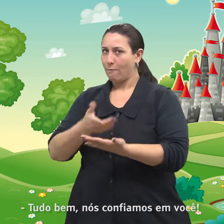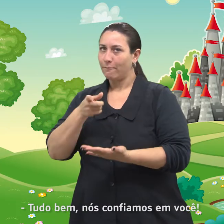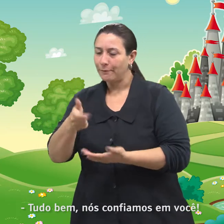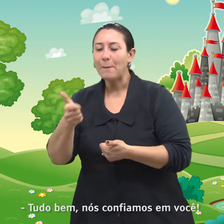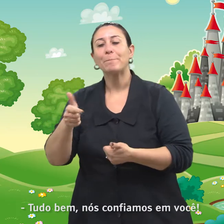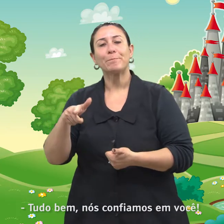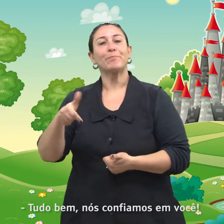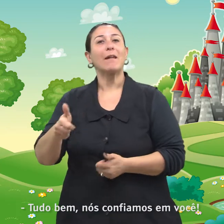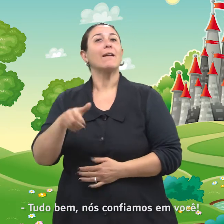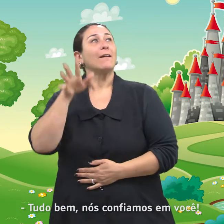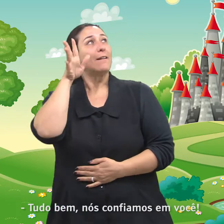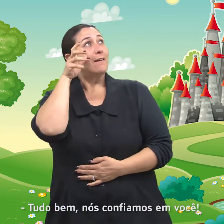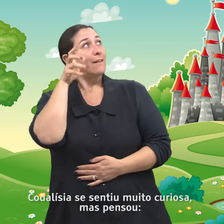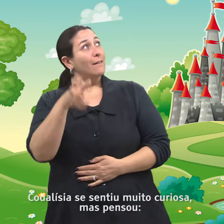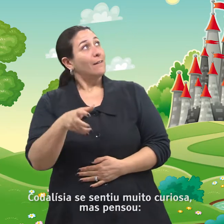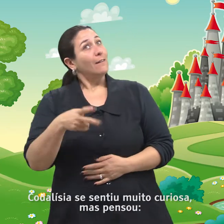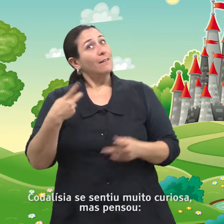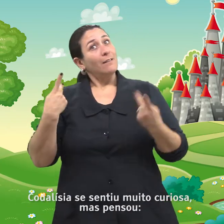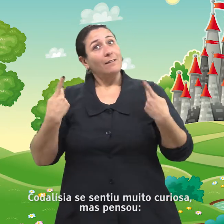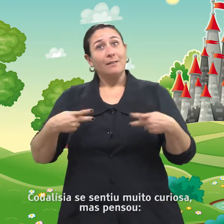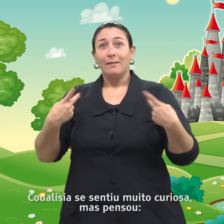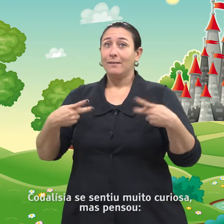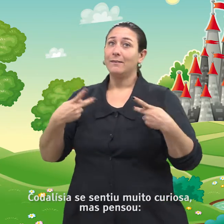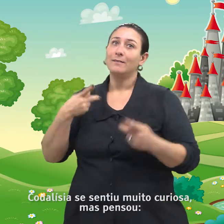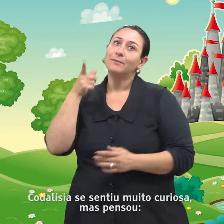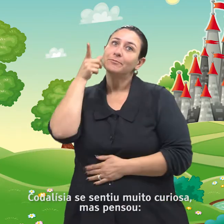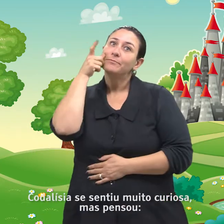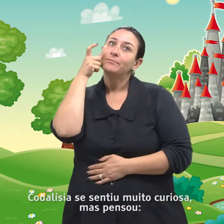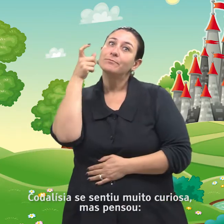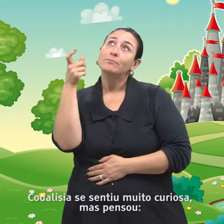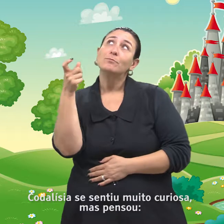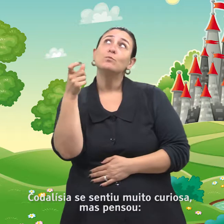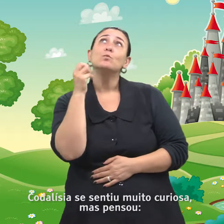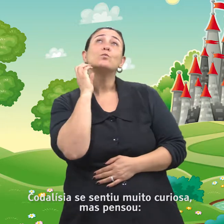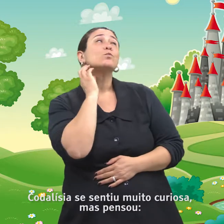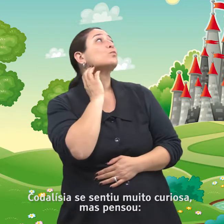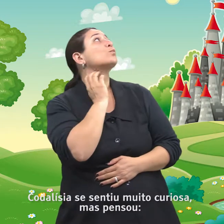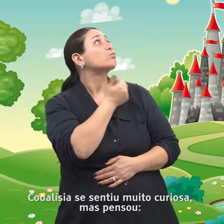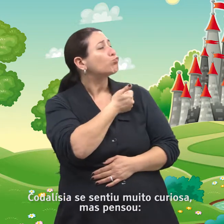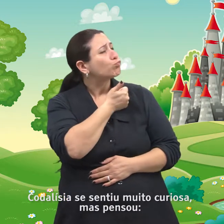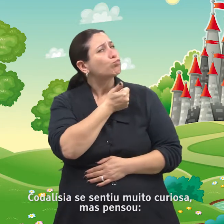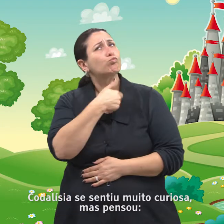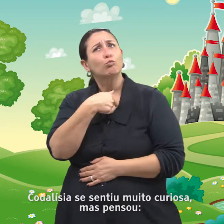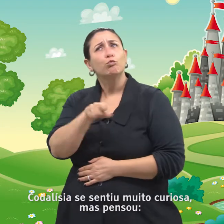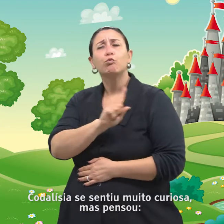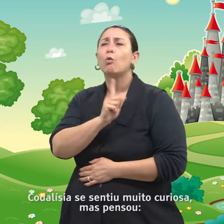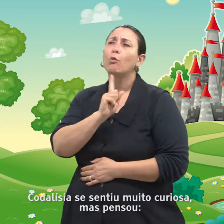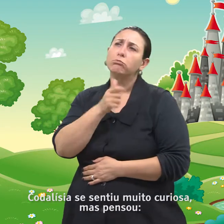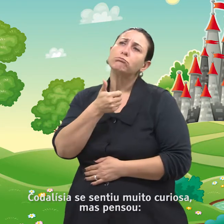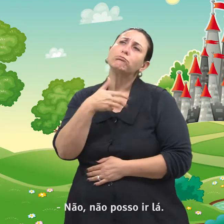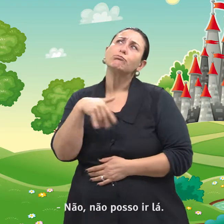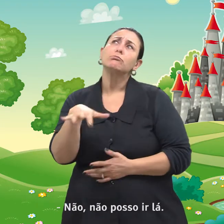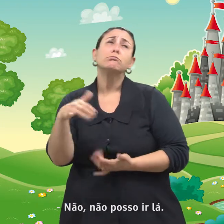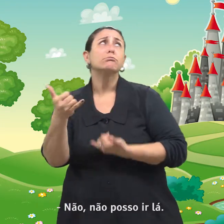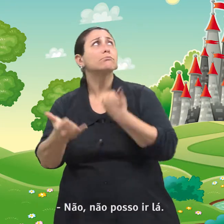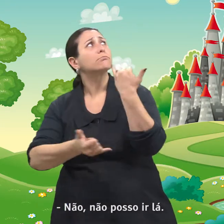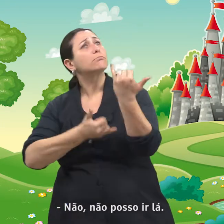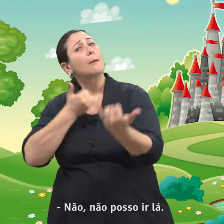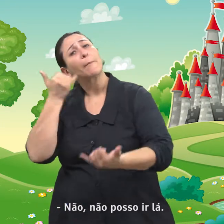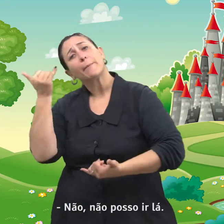confiamos em você. Codalizia se sentiu muito curiosa, mas pensou. Não, não posso